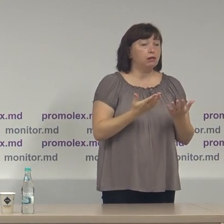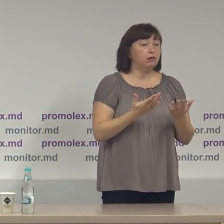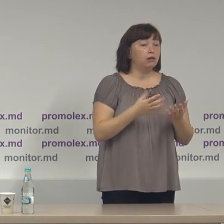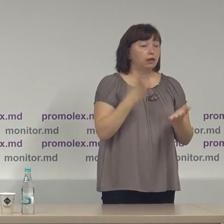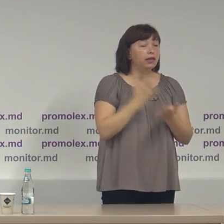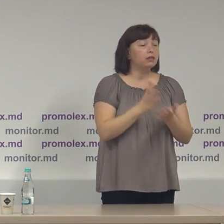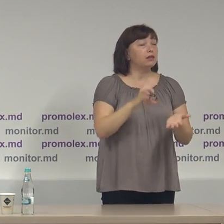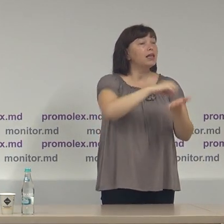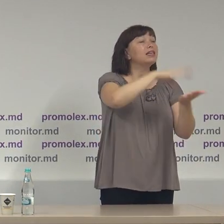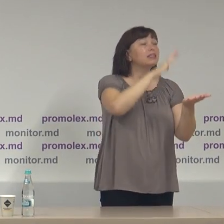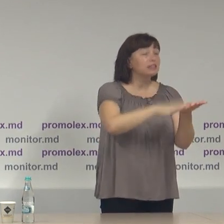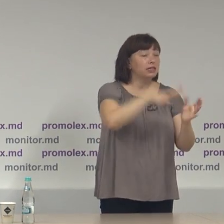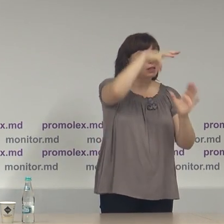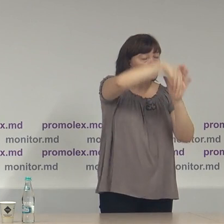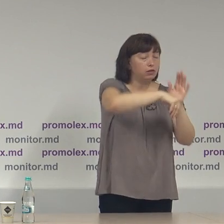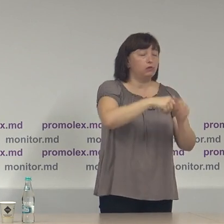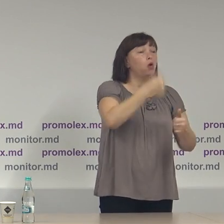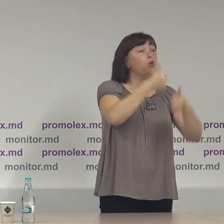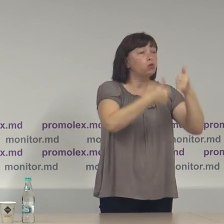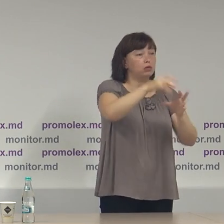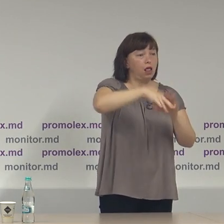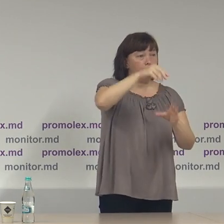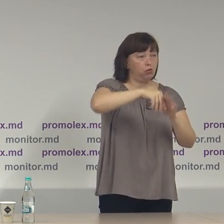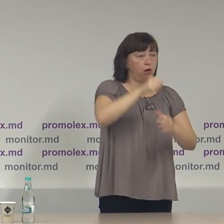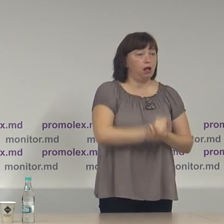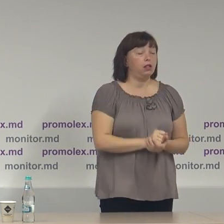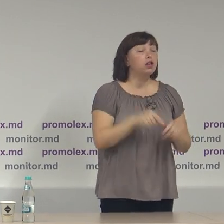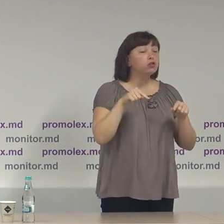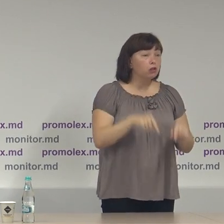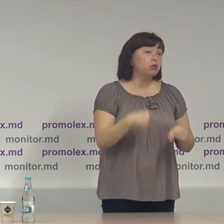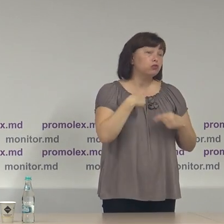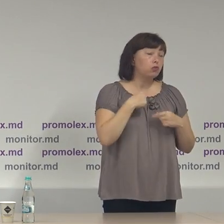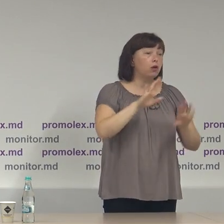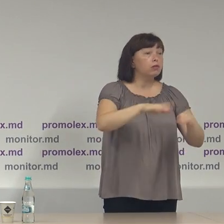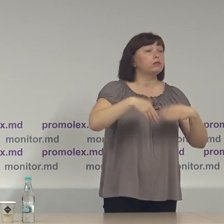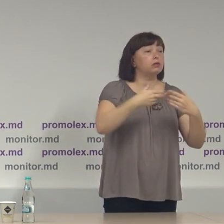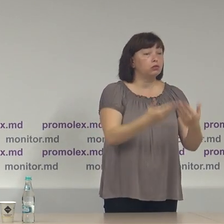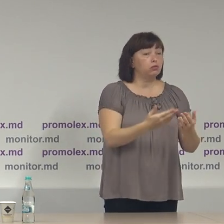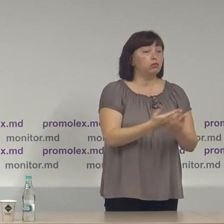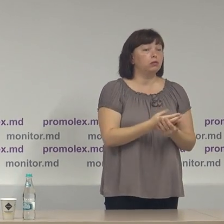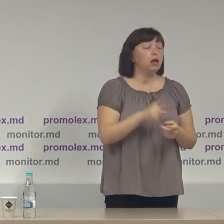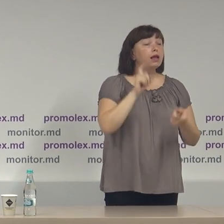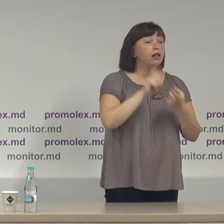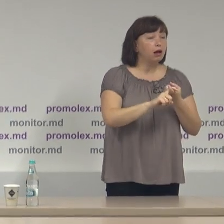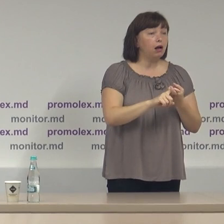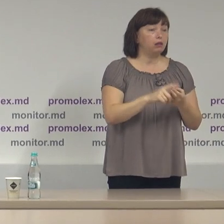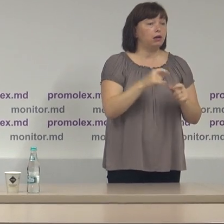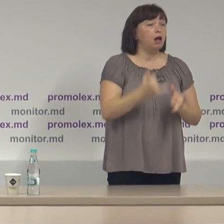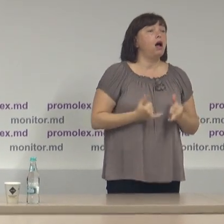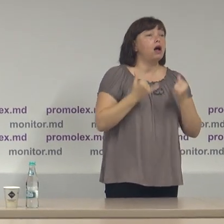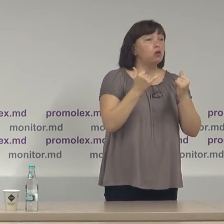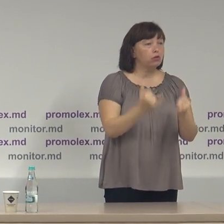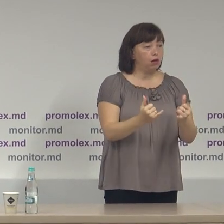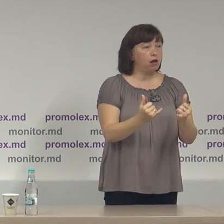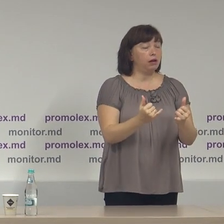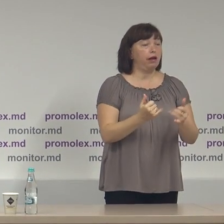înscris în cursă electorală. Și aici venim cu anumite chestiuni care sunt legate de acordarea de